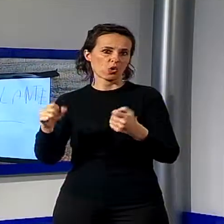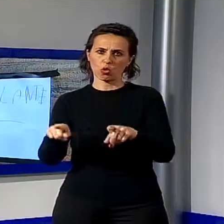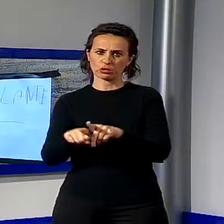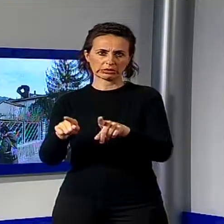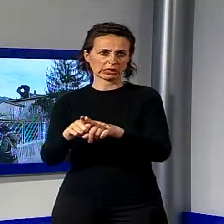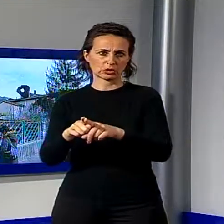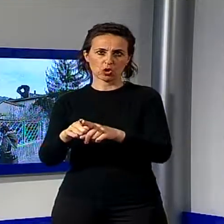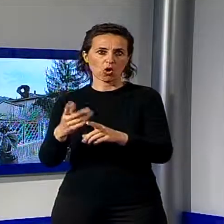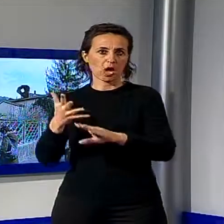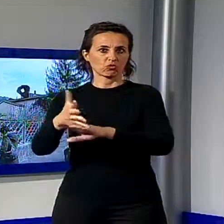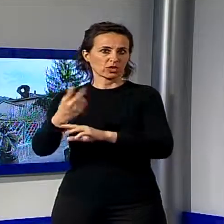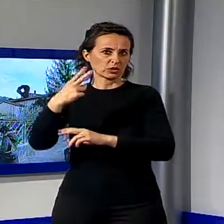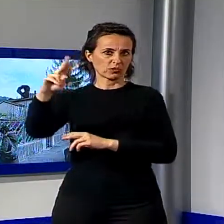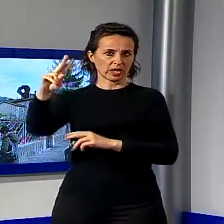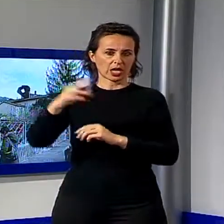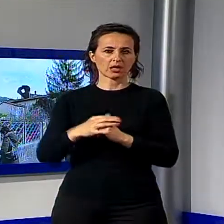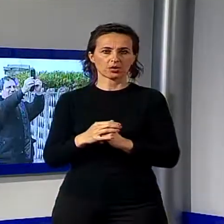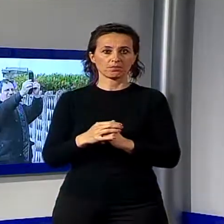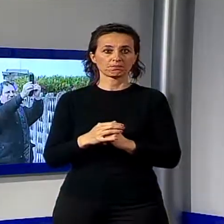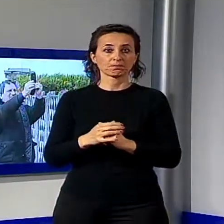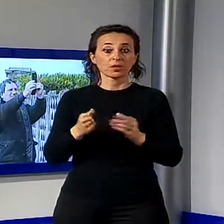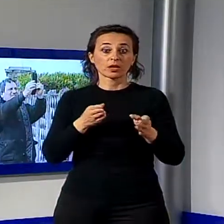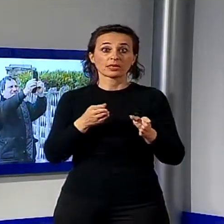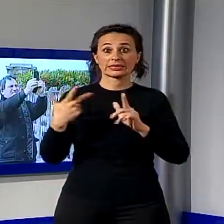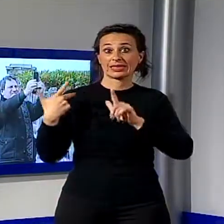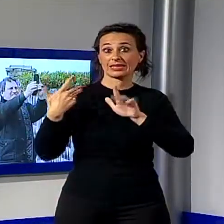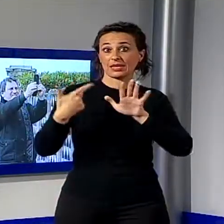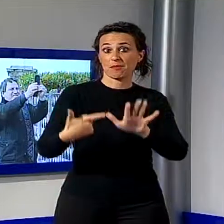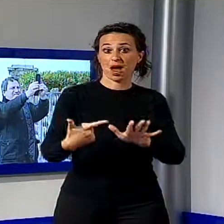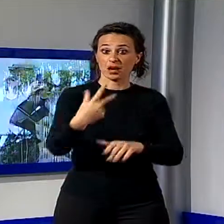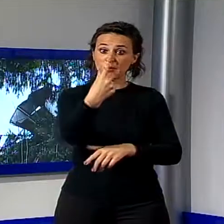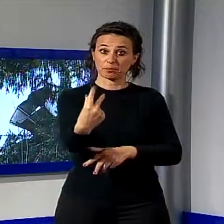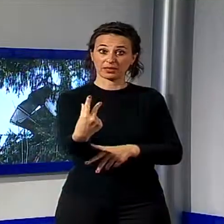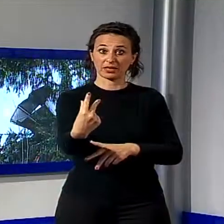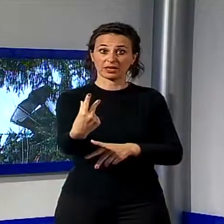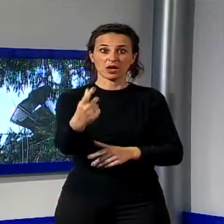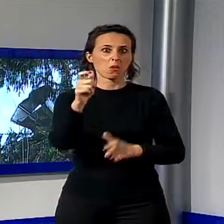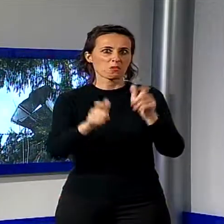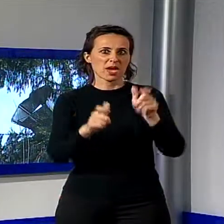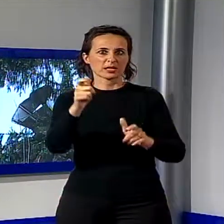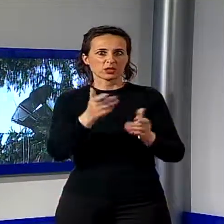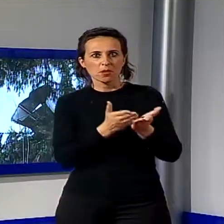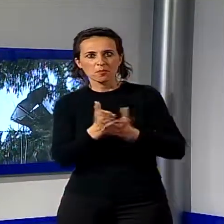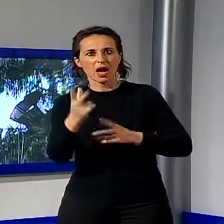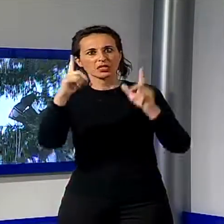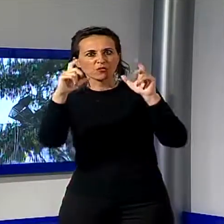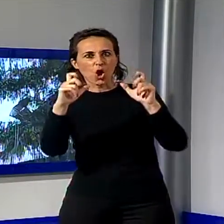questa settimana il cono era diventato una sorta di attrazione con decine di persone che si fermavano a fotografarlo. Uno dei